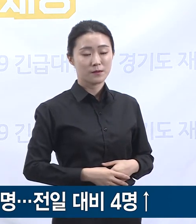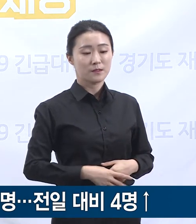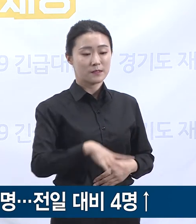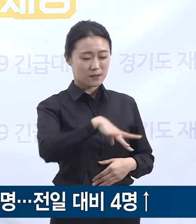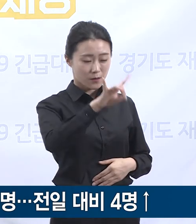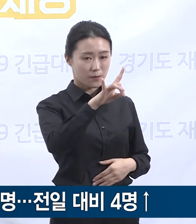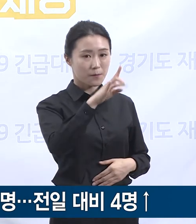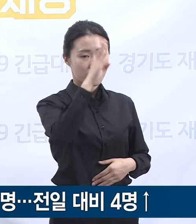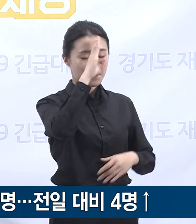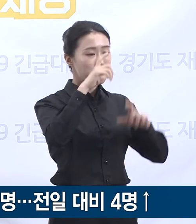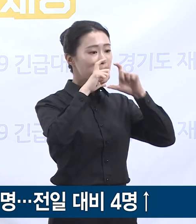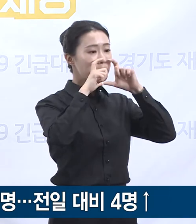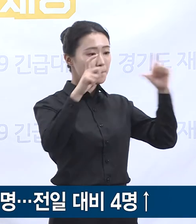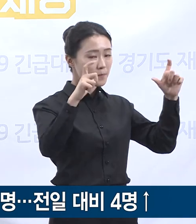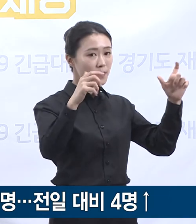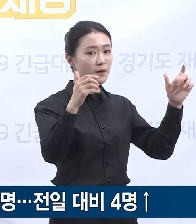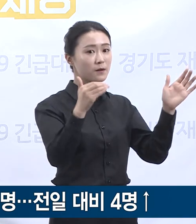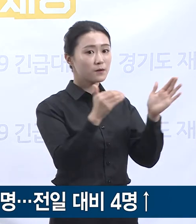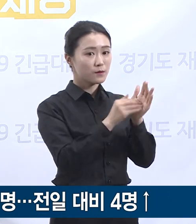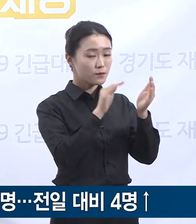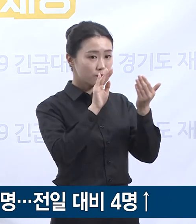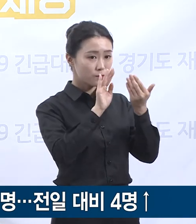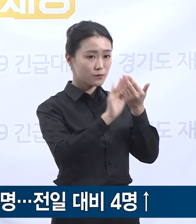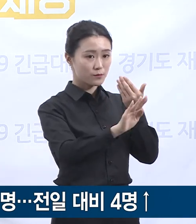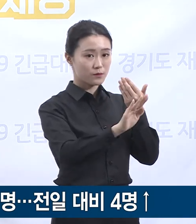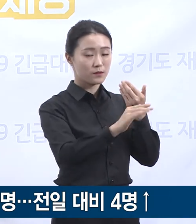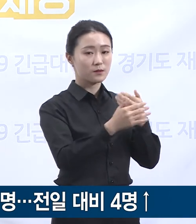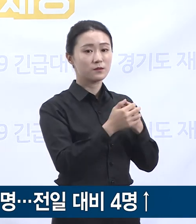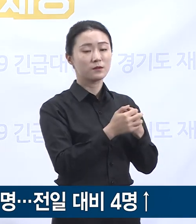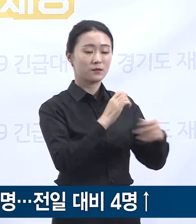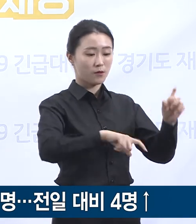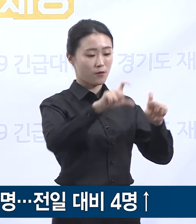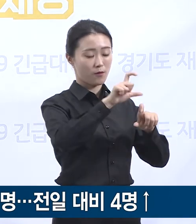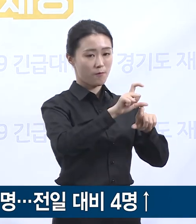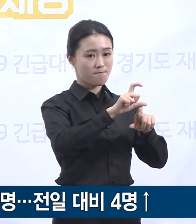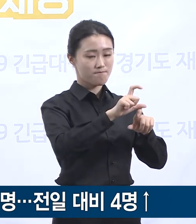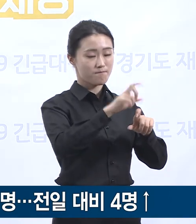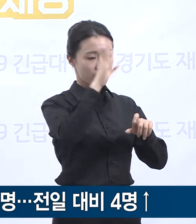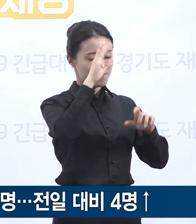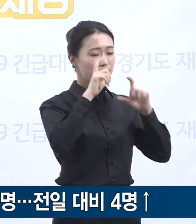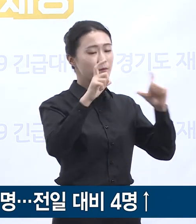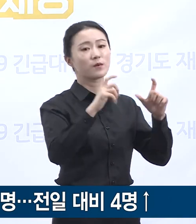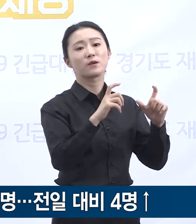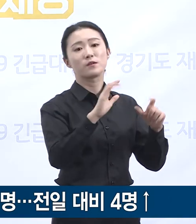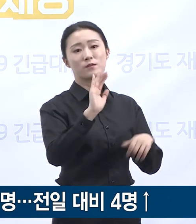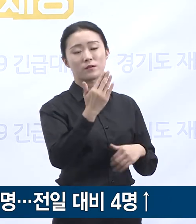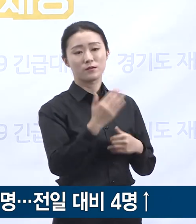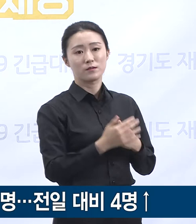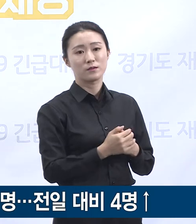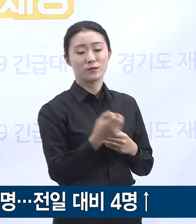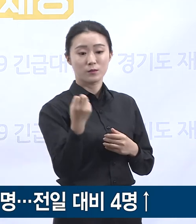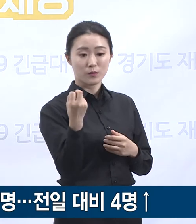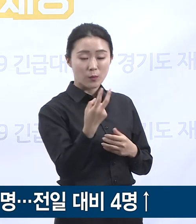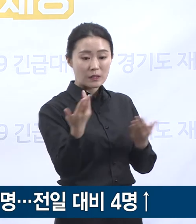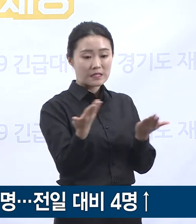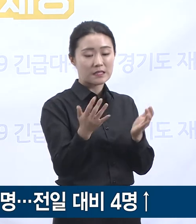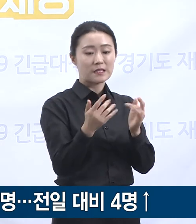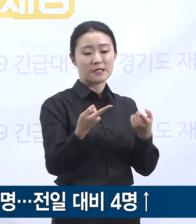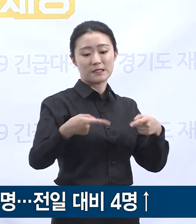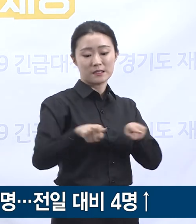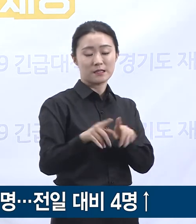접촉했던 같은 교회 교인들이 추가 확진되었고 또 이 확진자들과 접촉한 직장 동료와 가족 등